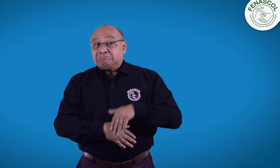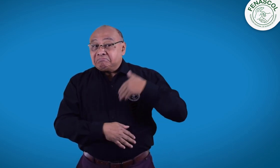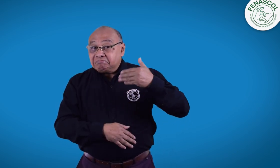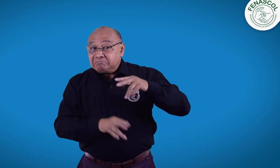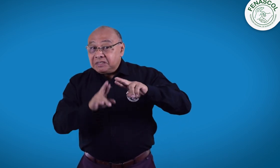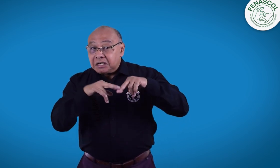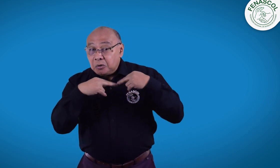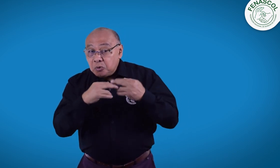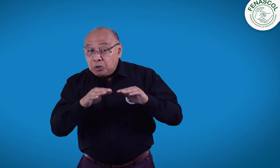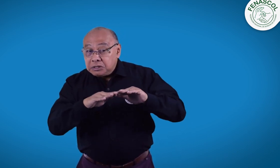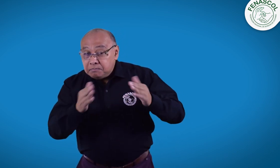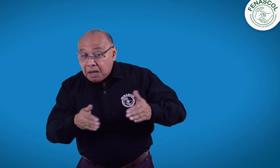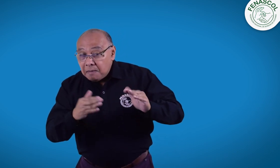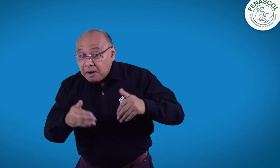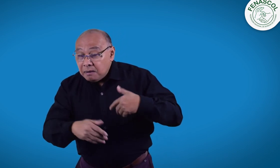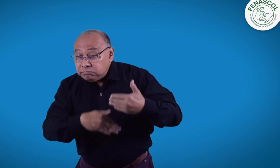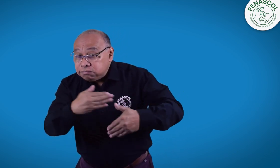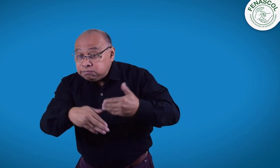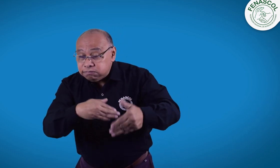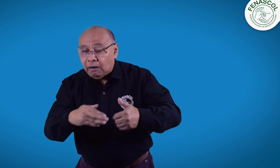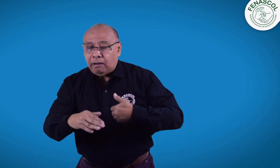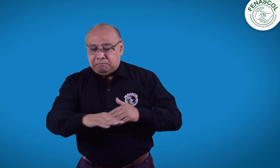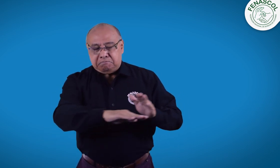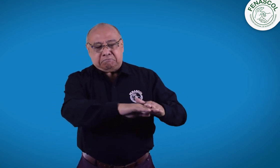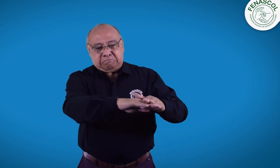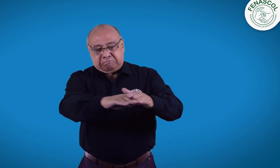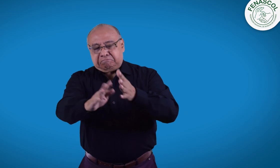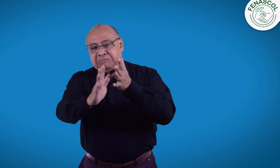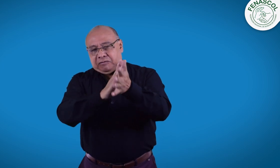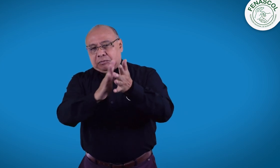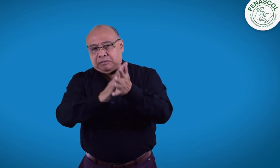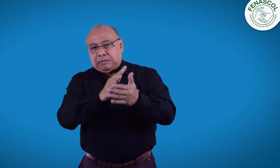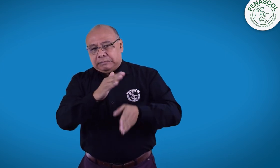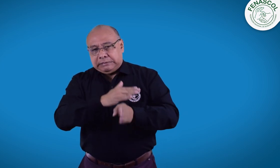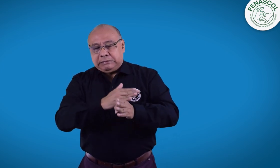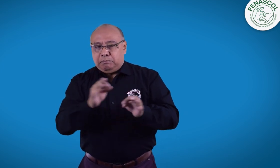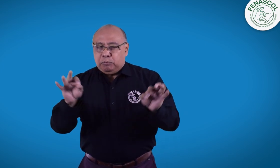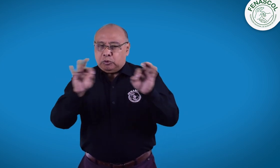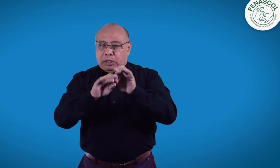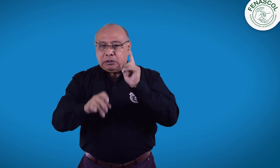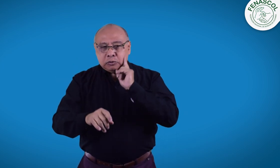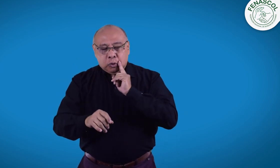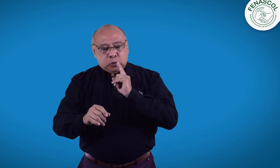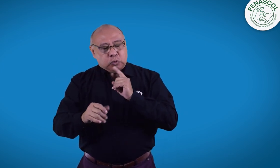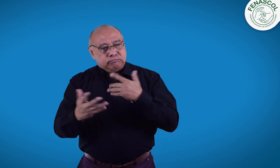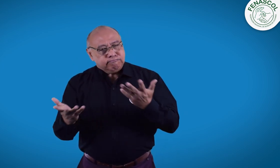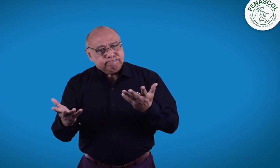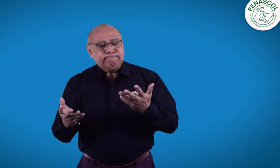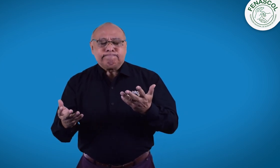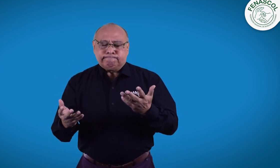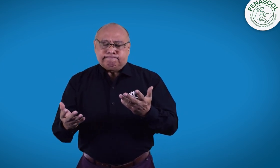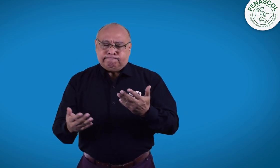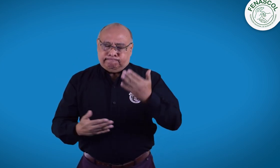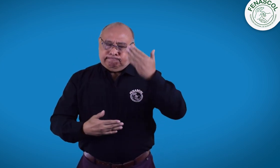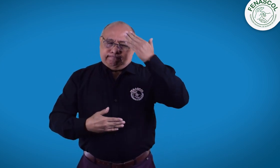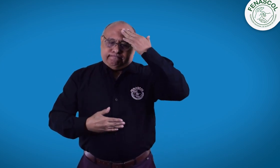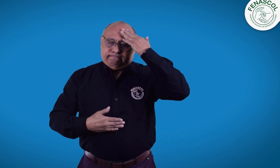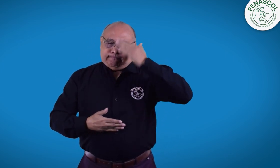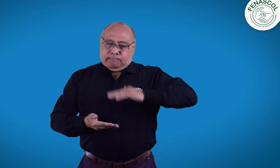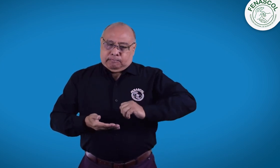Más adelante les estaremos dando más información de las mesas de trabajo. Lo más relevante es que haya una toma de conciencia para